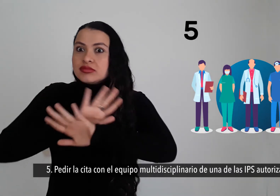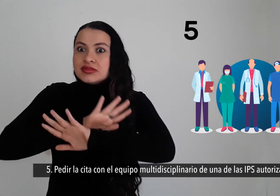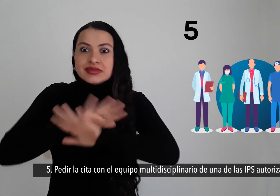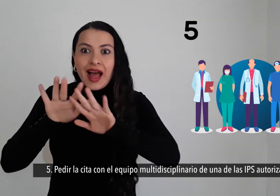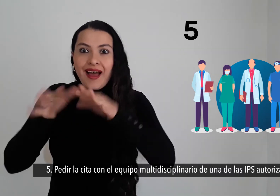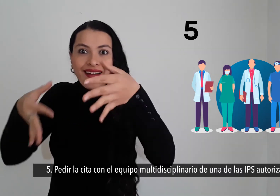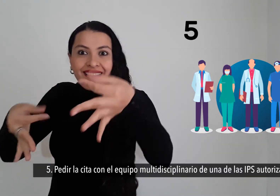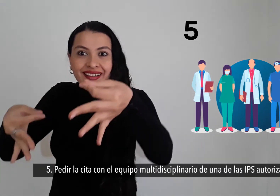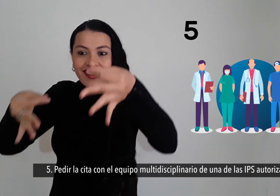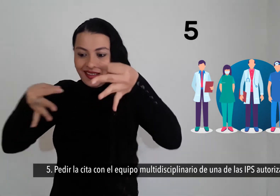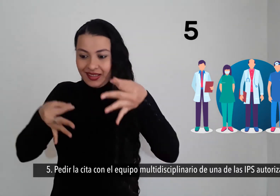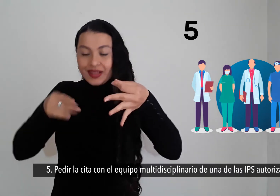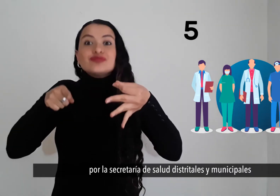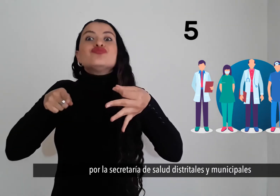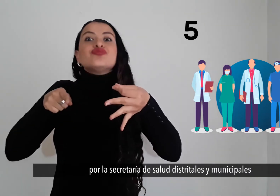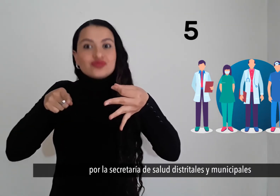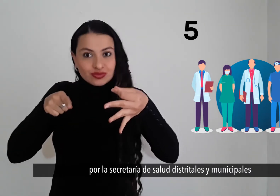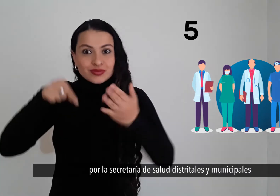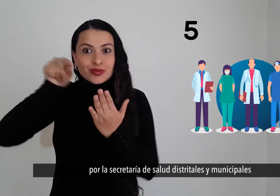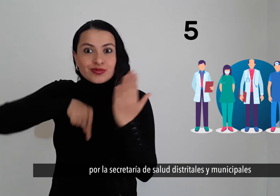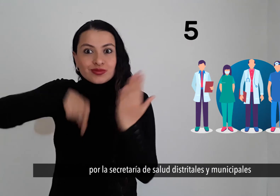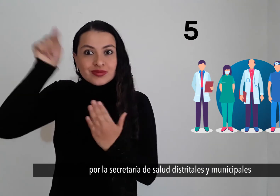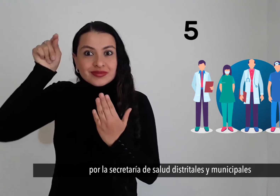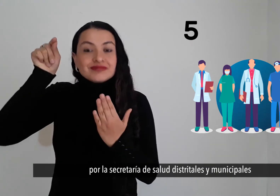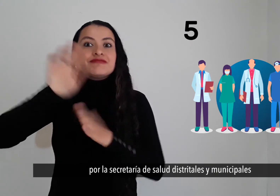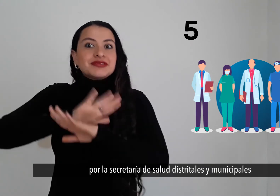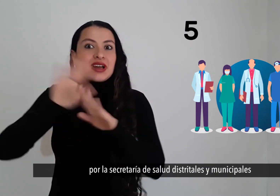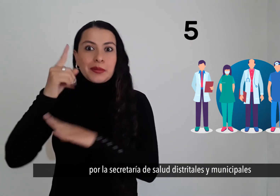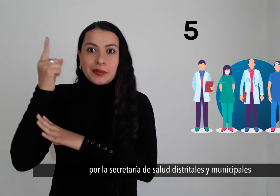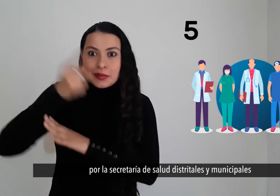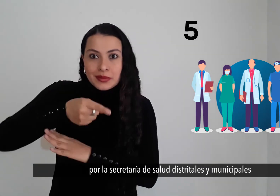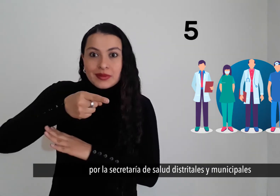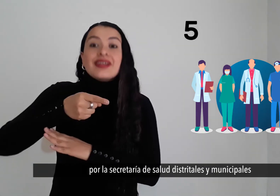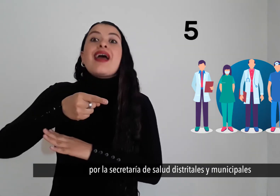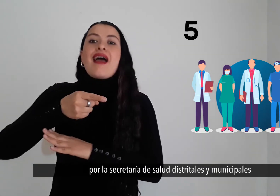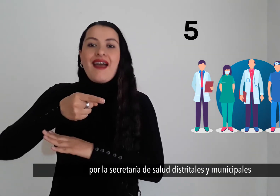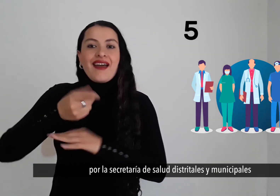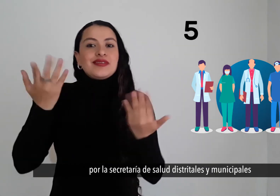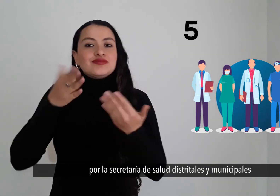las IPS autorizadas por la Secretaría de Salud distritales y municipales